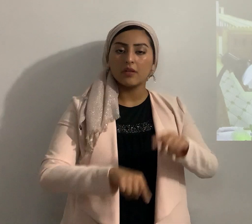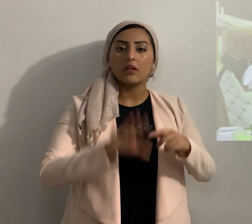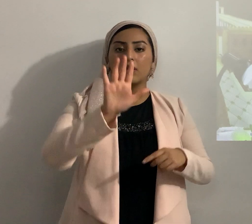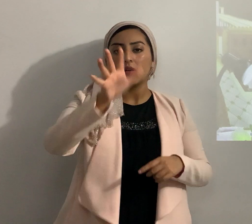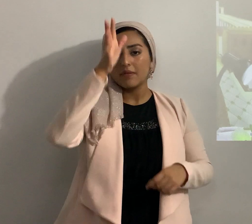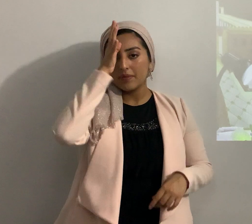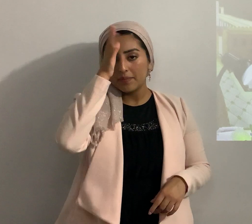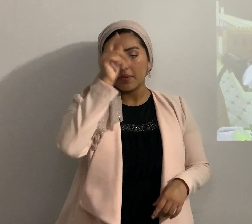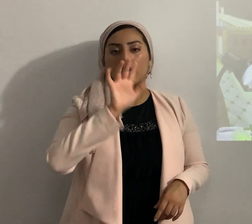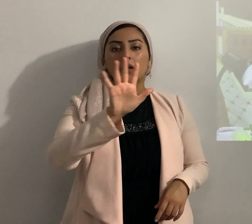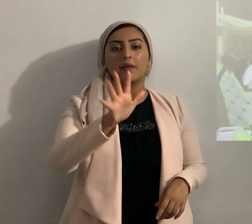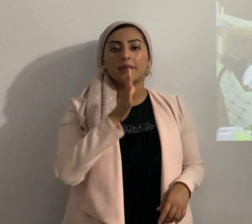tu madre etcétera